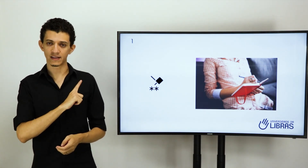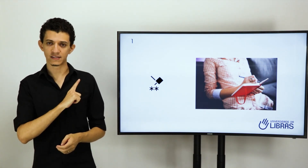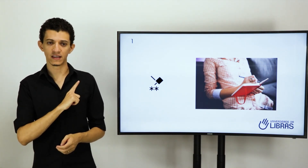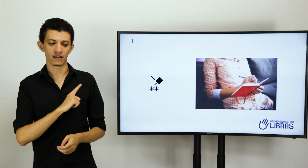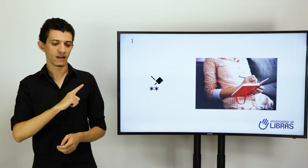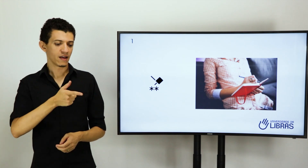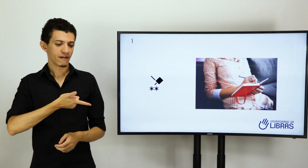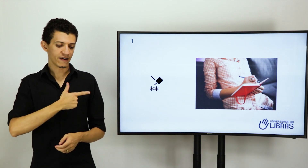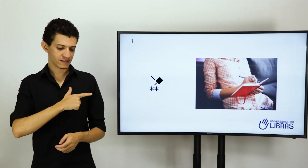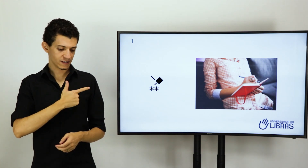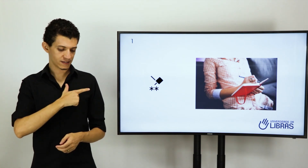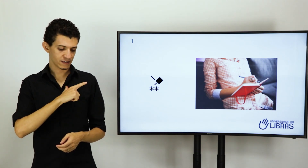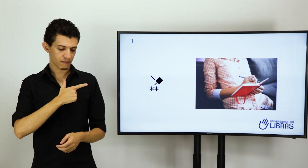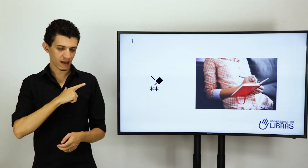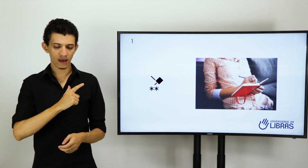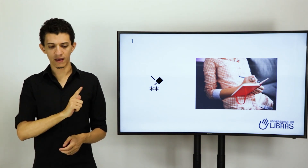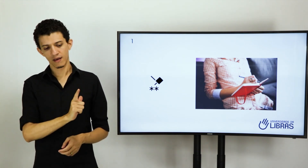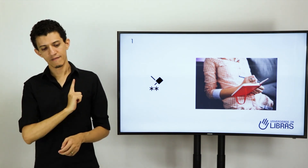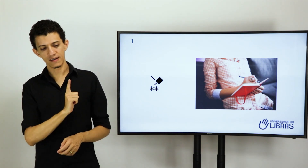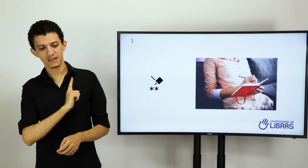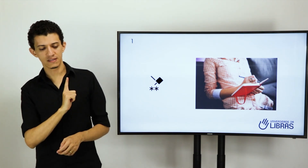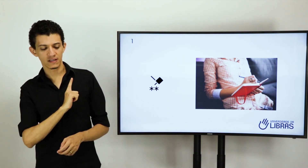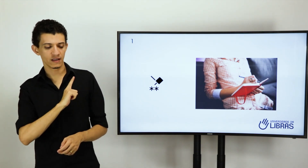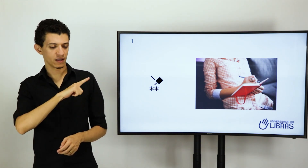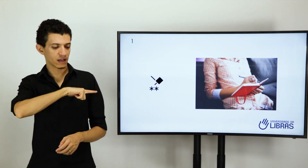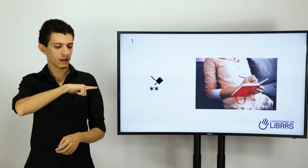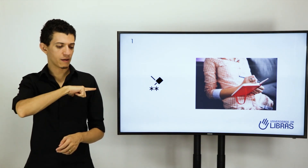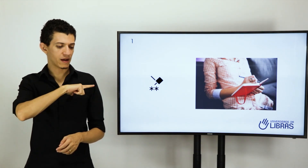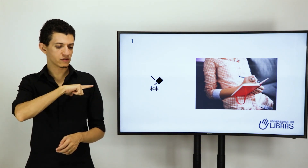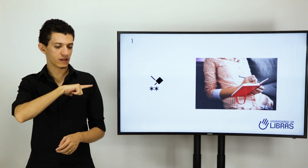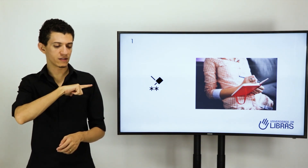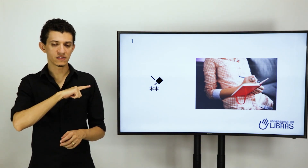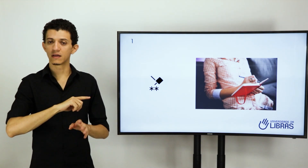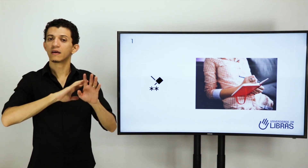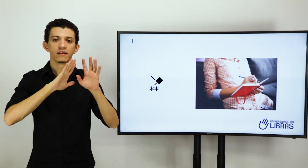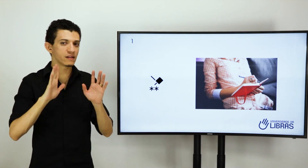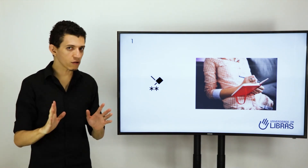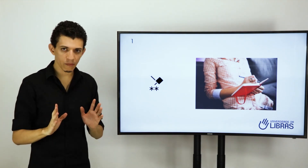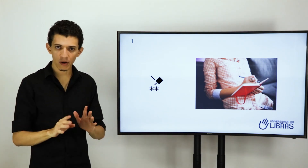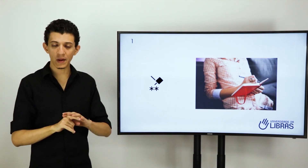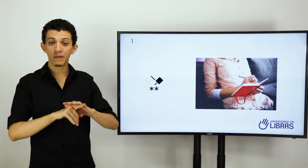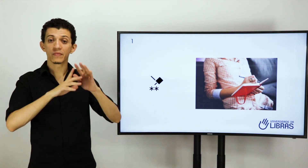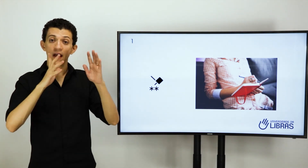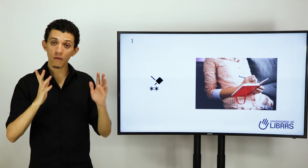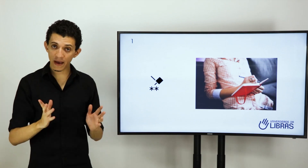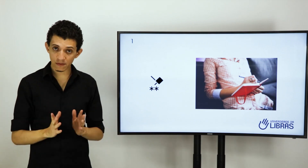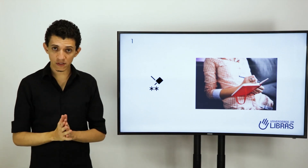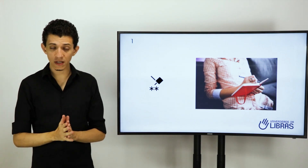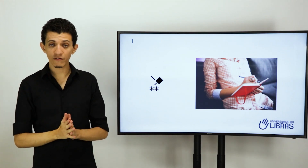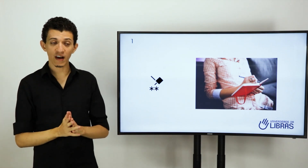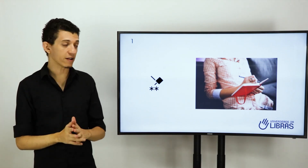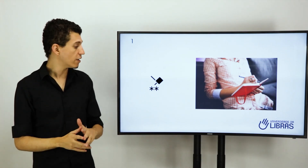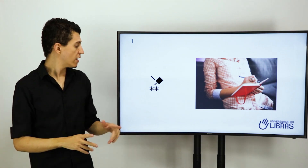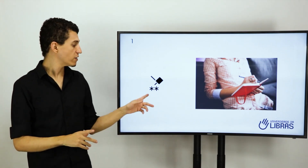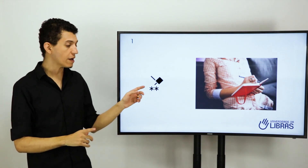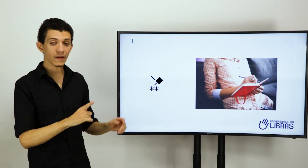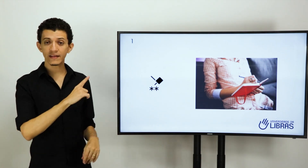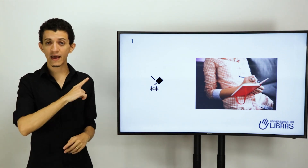assim, fazem assim também, fazem assim, imprima mais o dedo assim, não tem problema, é o mesmo significado. Se você aprender